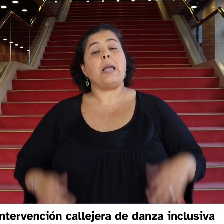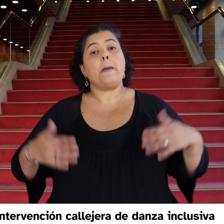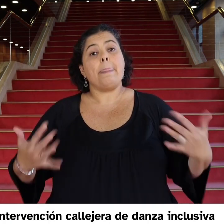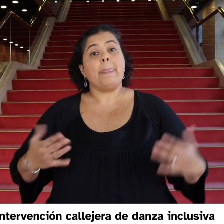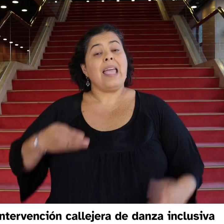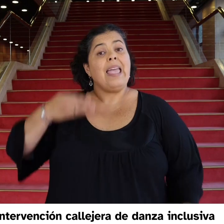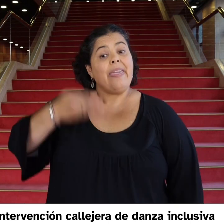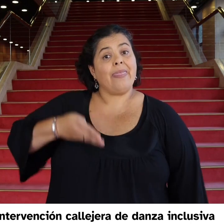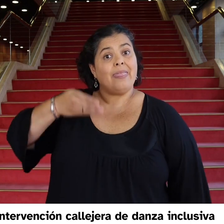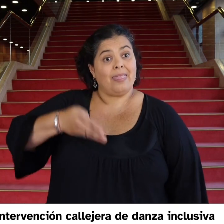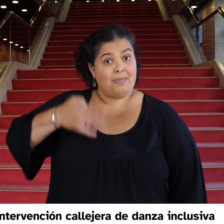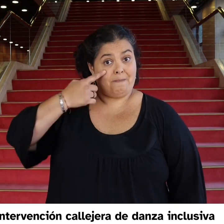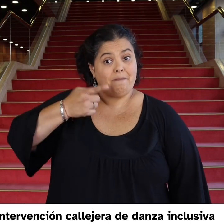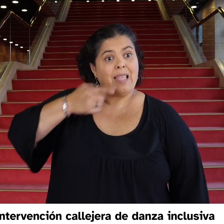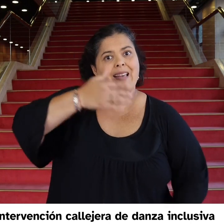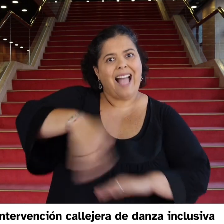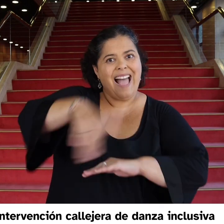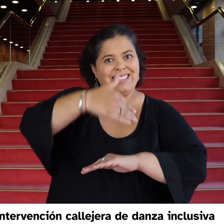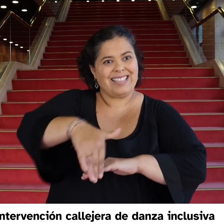Intervención callejera de danza inclusiva